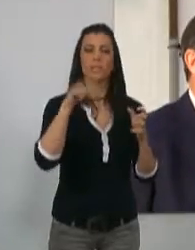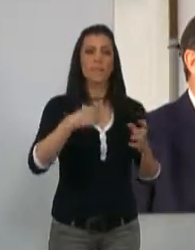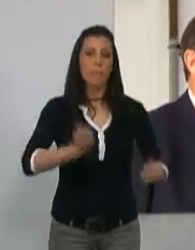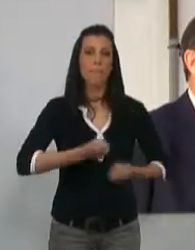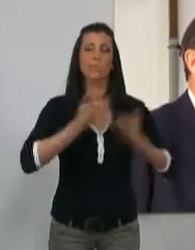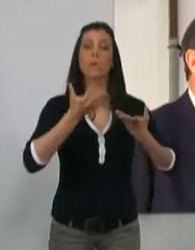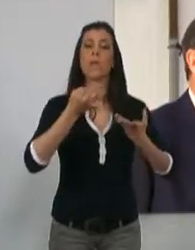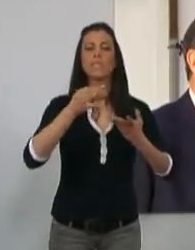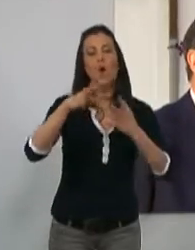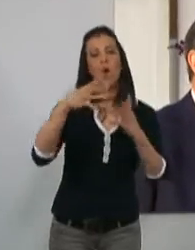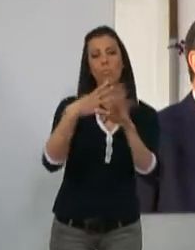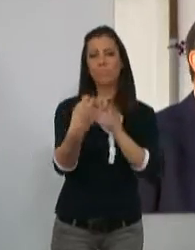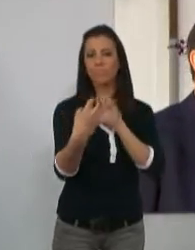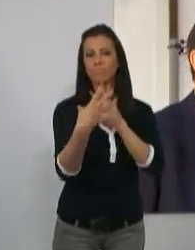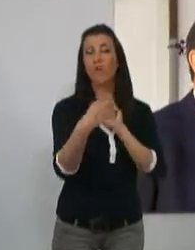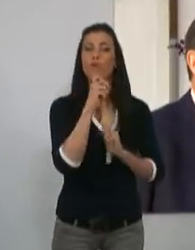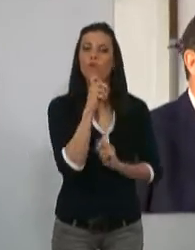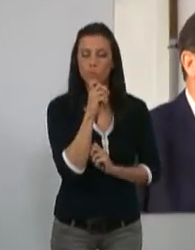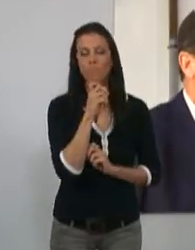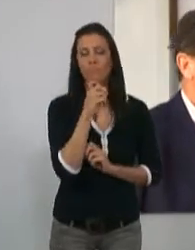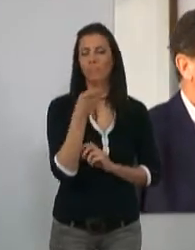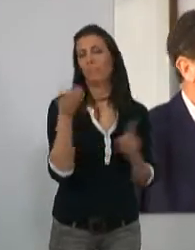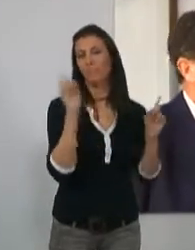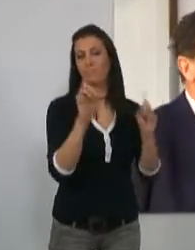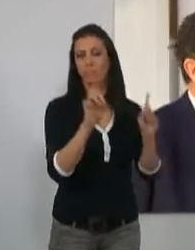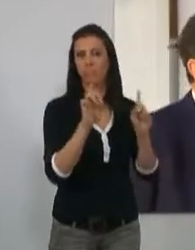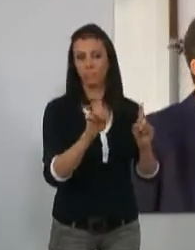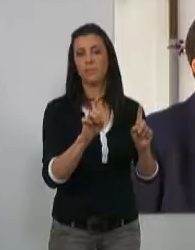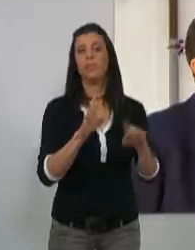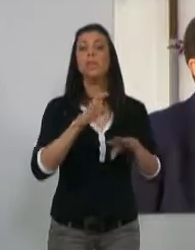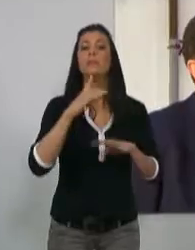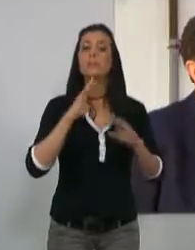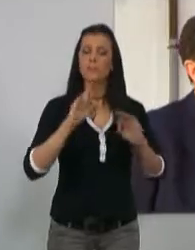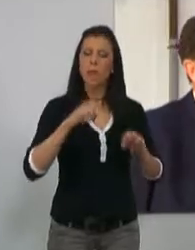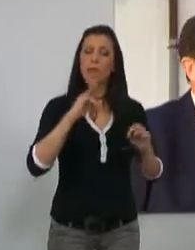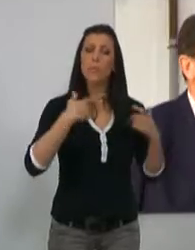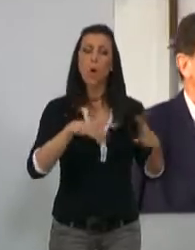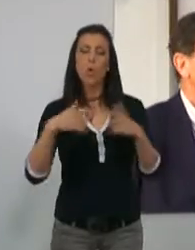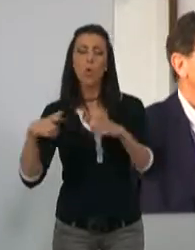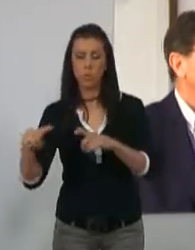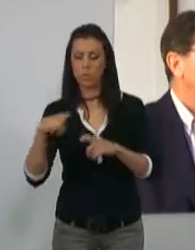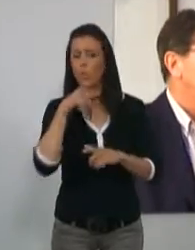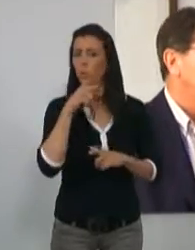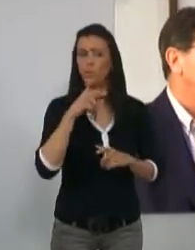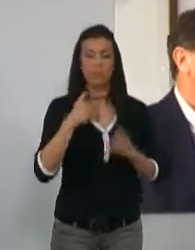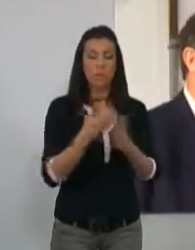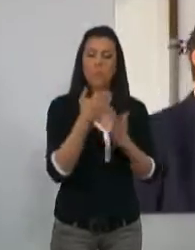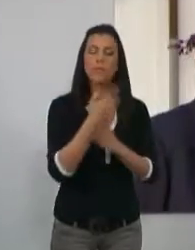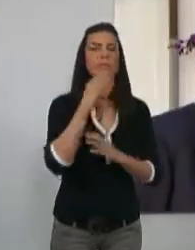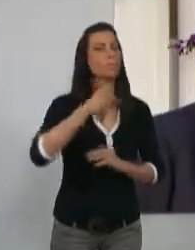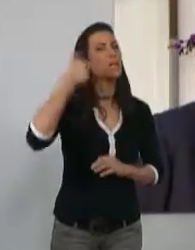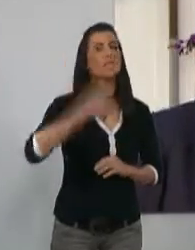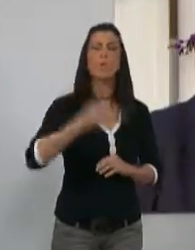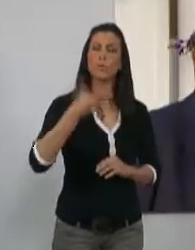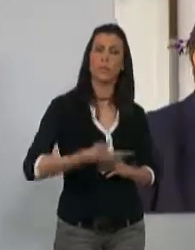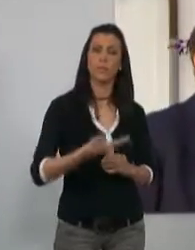expresión y la comprensión oral a través de los módulos que abordarán la cada vez más evidente importancia de la